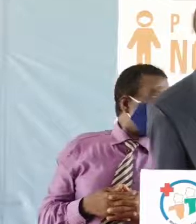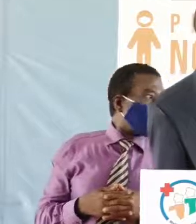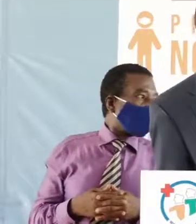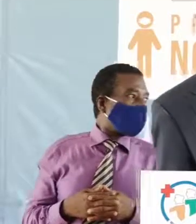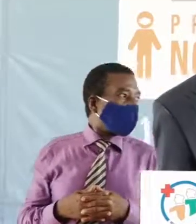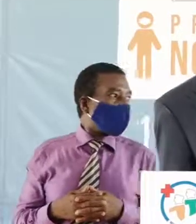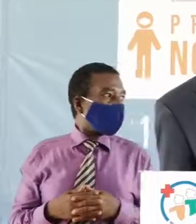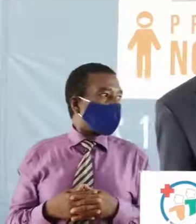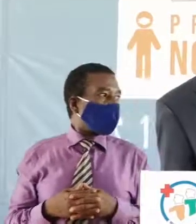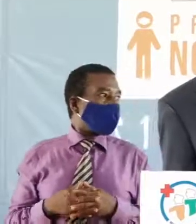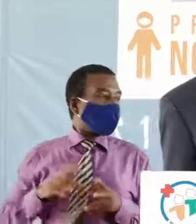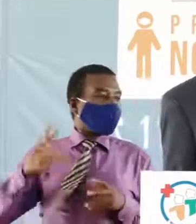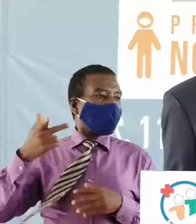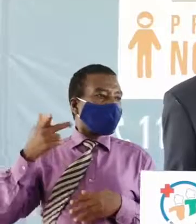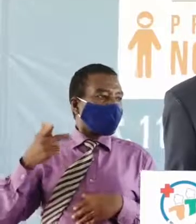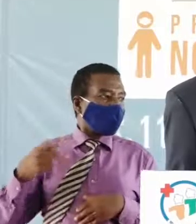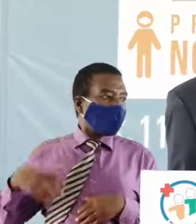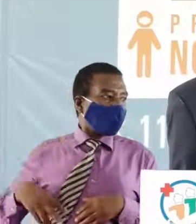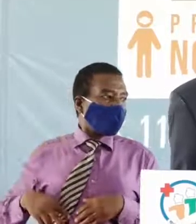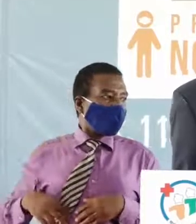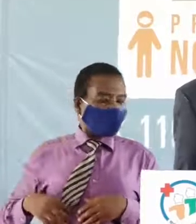oui voilà troisième intervention